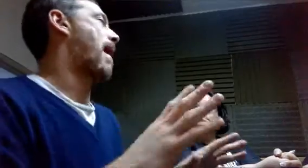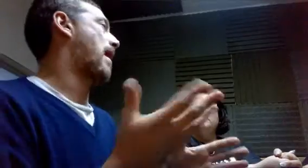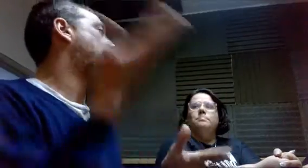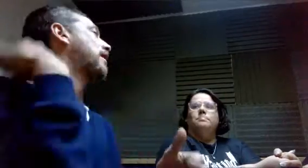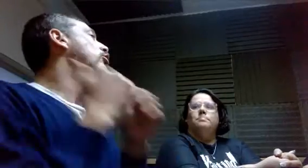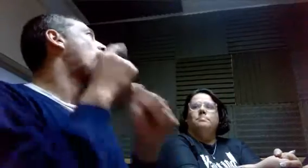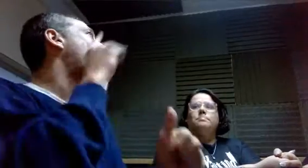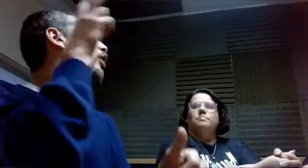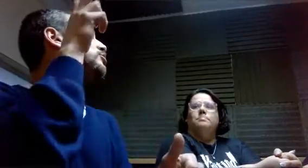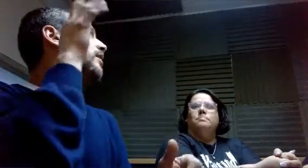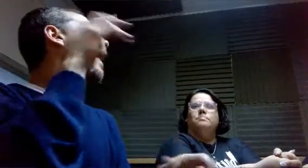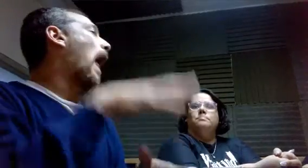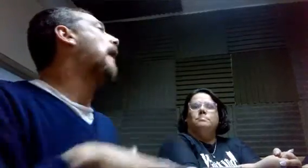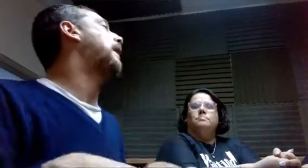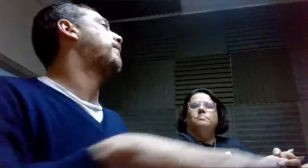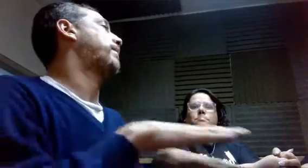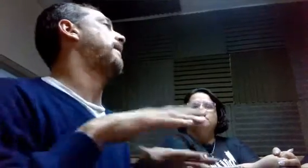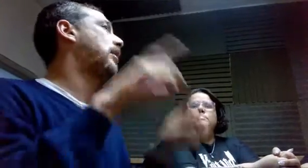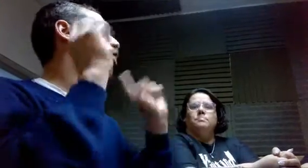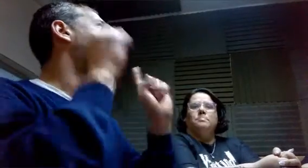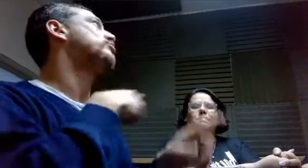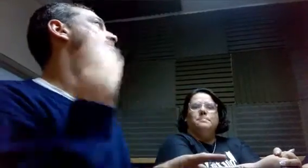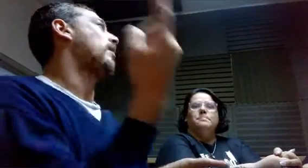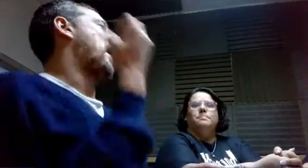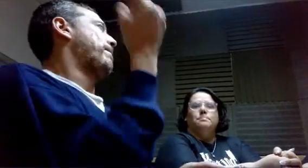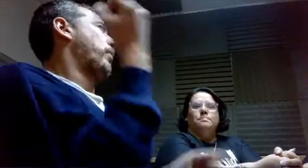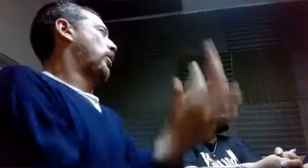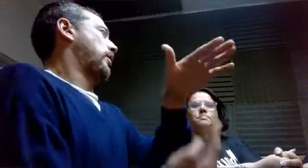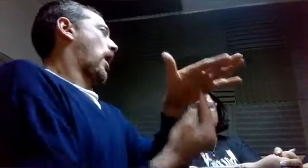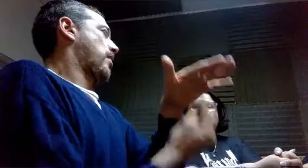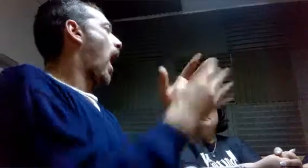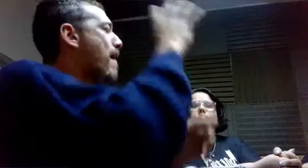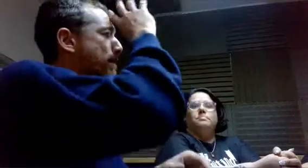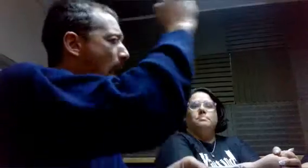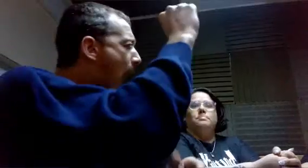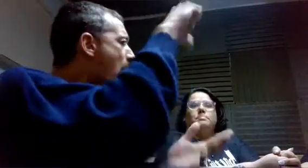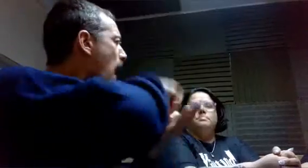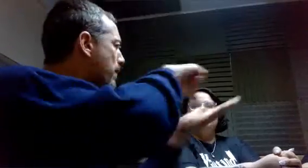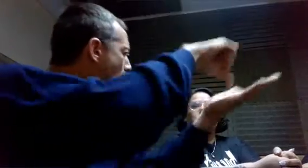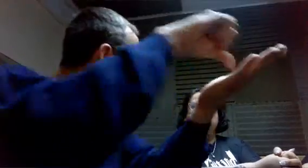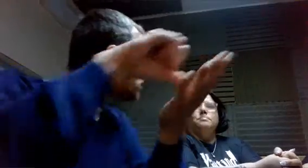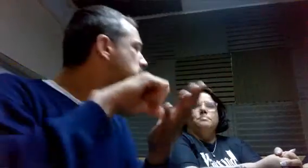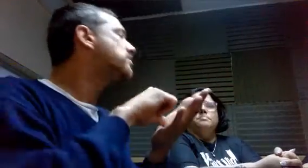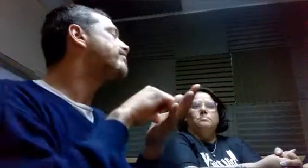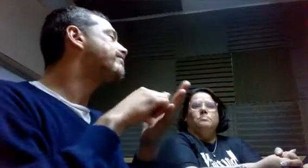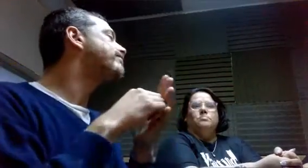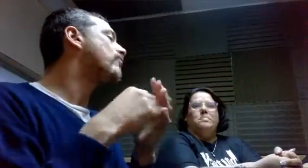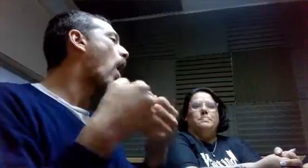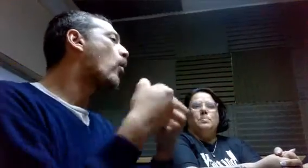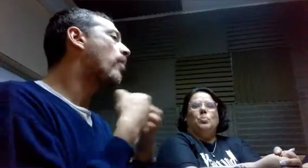Y ahí se dieron cuenta que nos habían oprimido un montón de tiempo y pidieron disculpas. Sí, hay un montón de líderes que pidieron